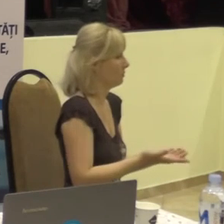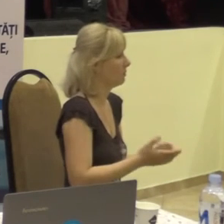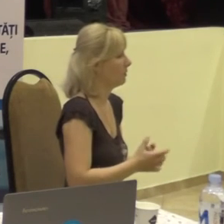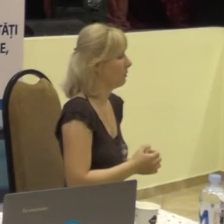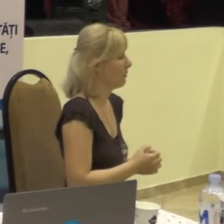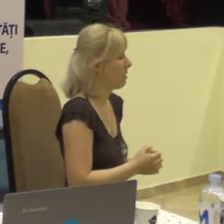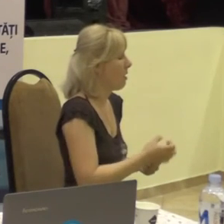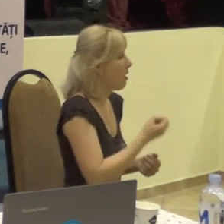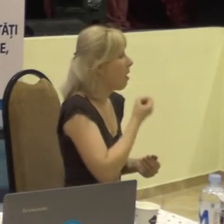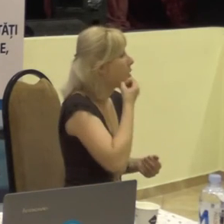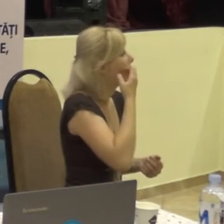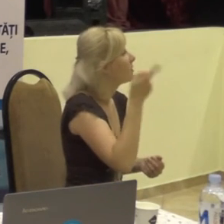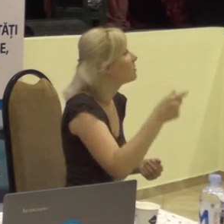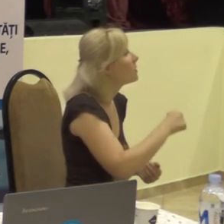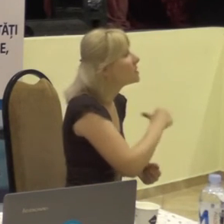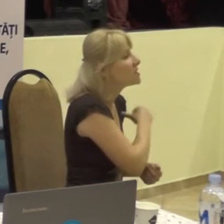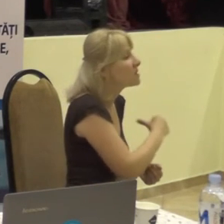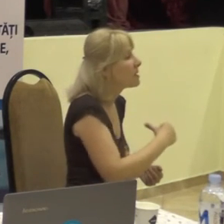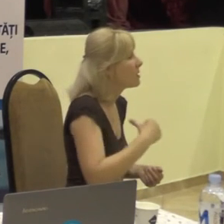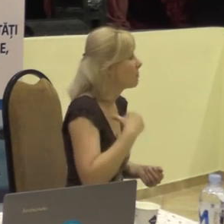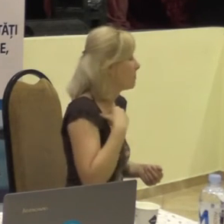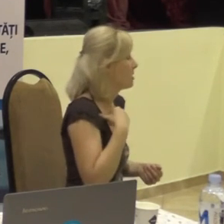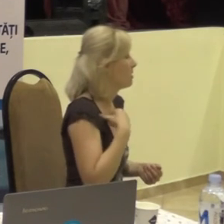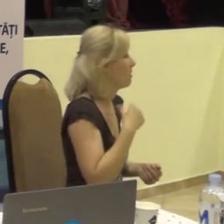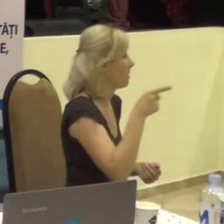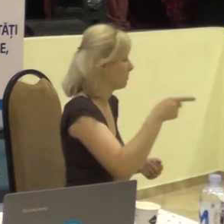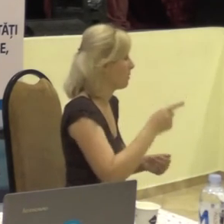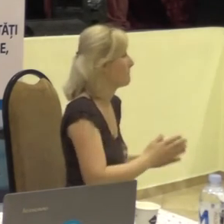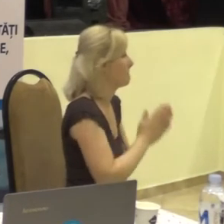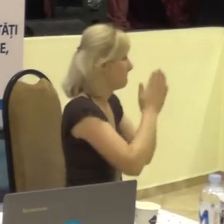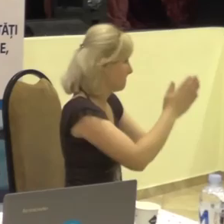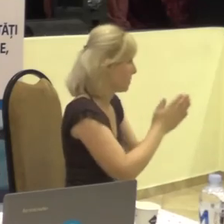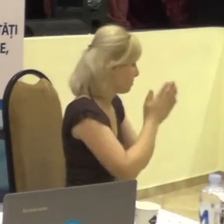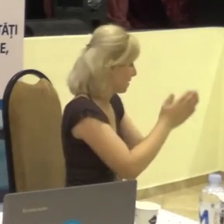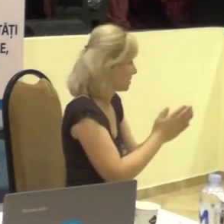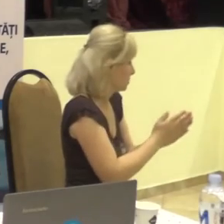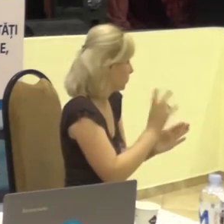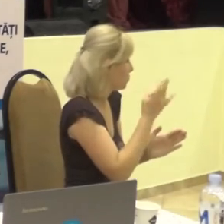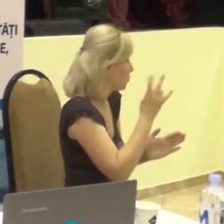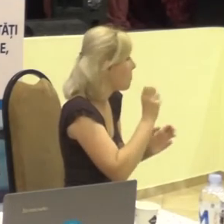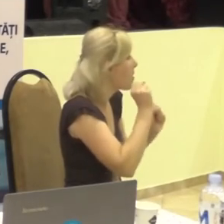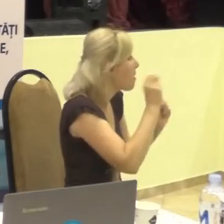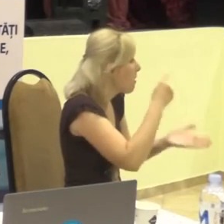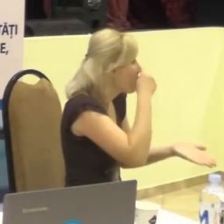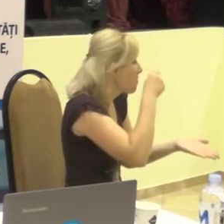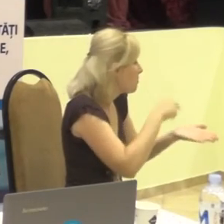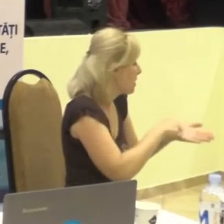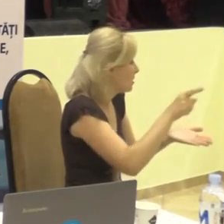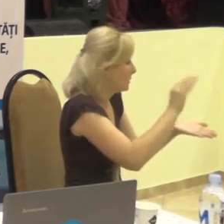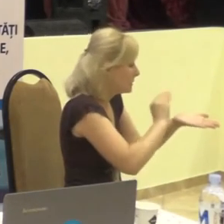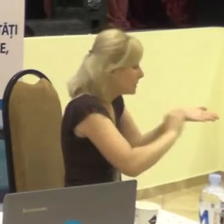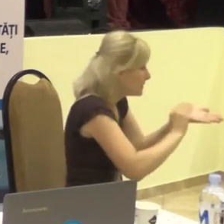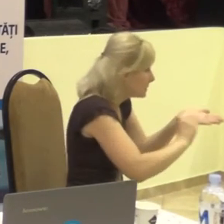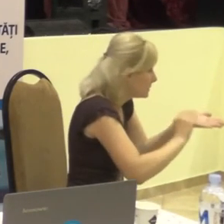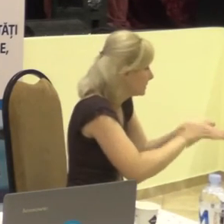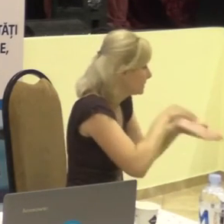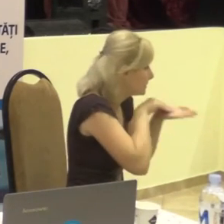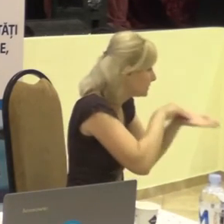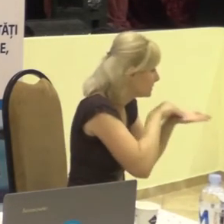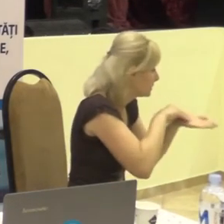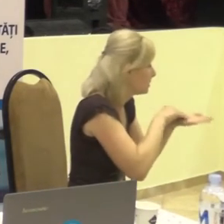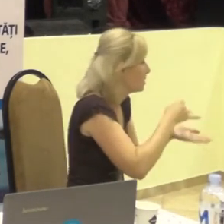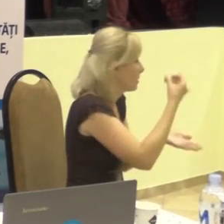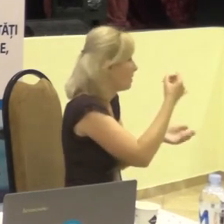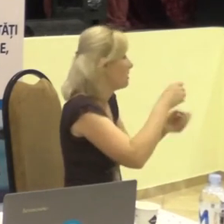ea singur nu a cerut numărul la telefon cumva, i-a scris și au